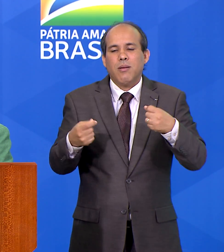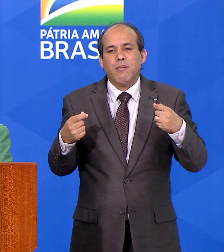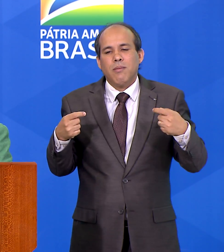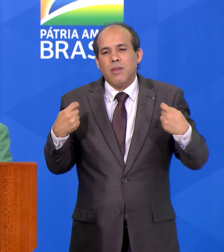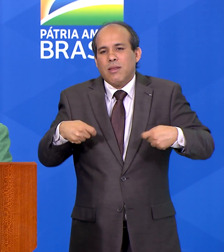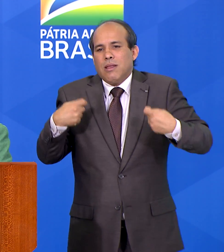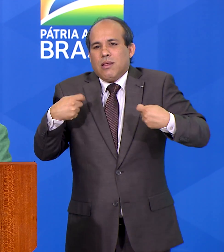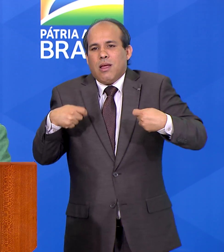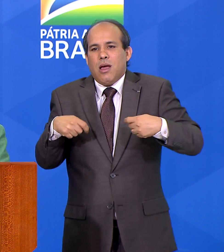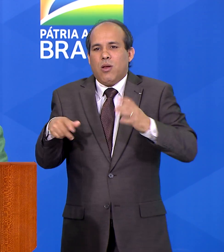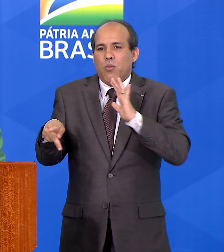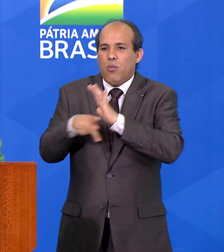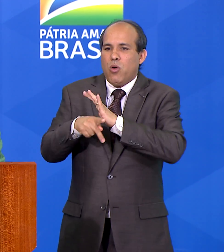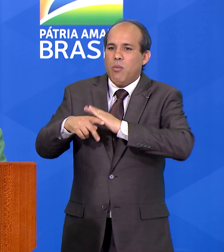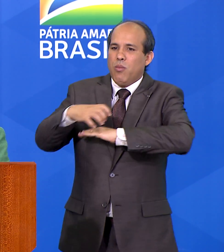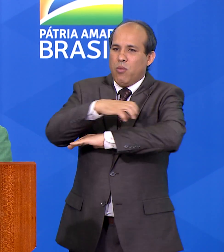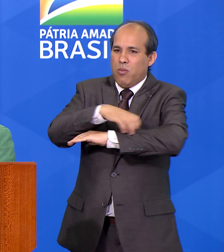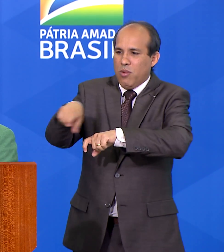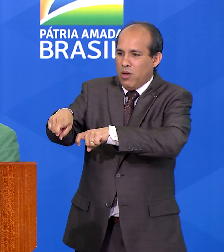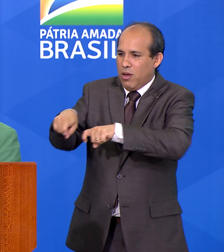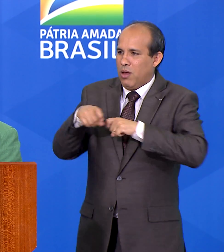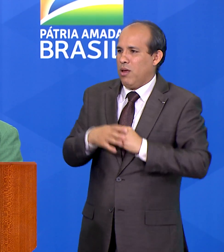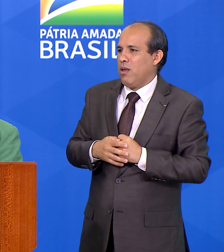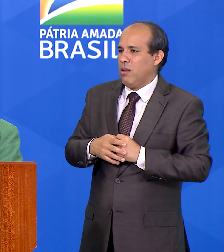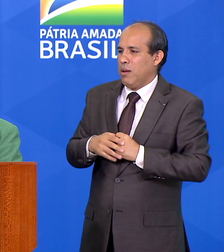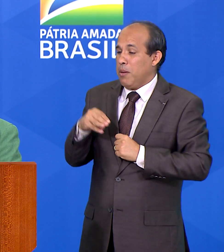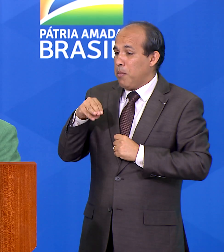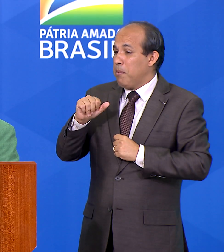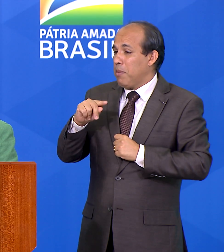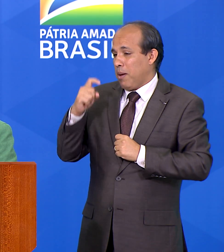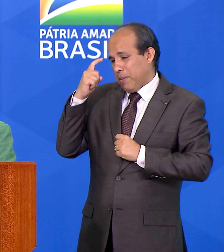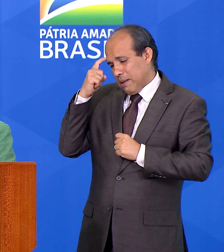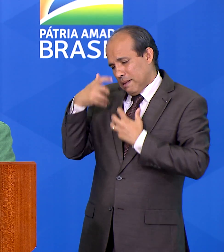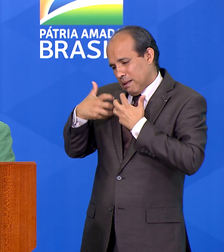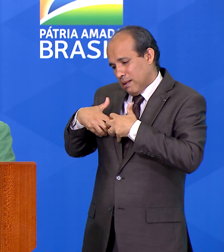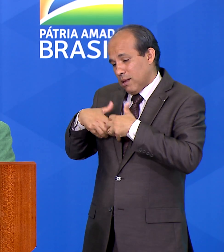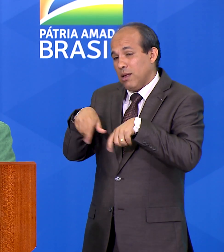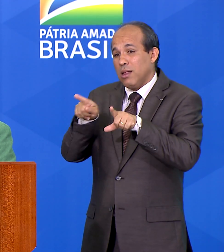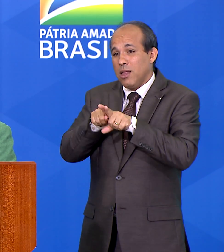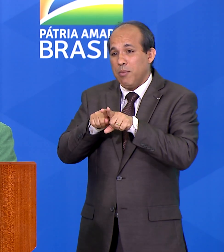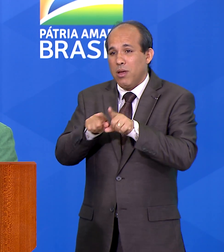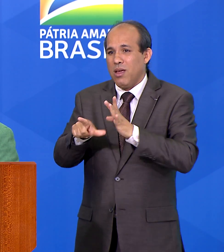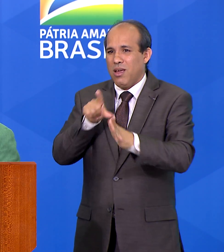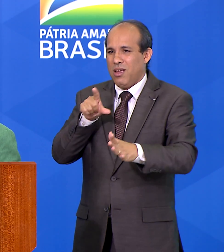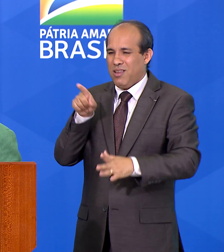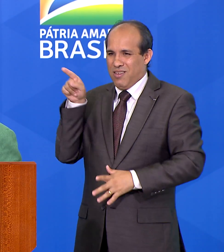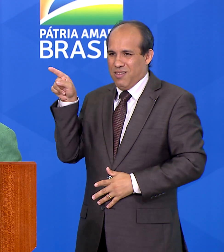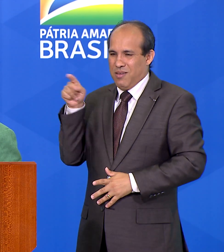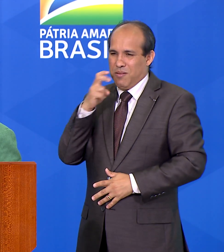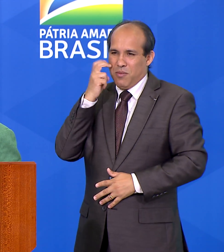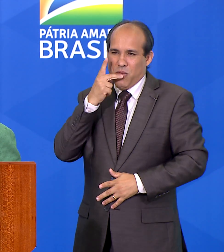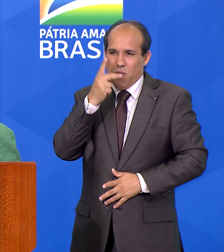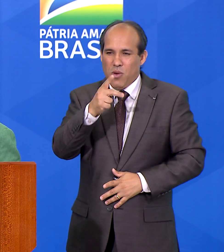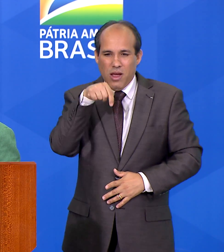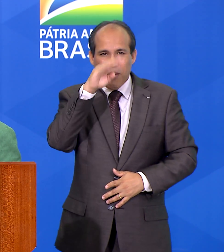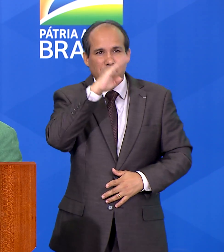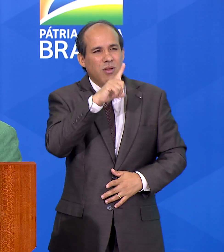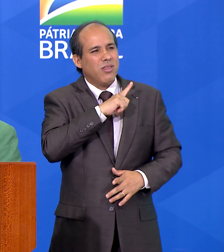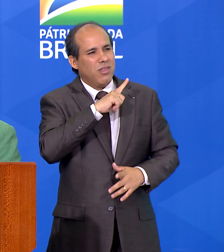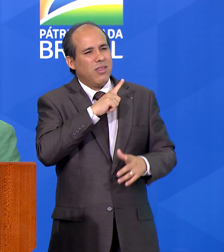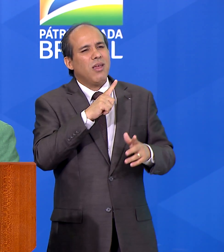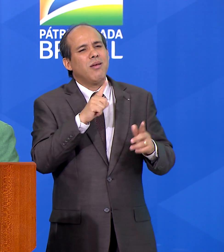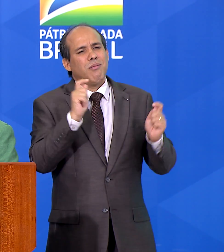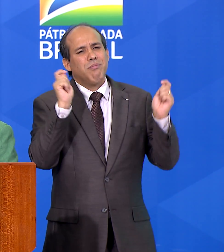brasileira. Como disse aqui agora há pouco o ministro Bento, o Brasil é uma potência mineral, assim como é uma